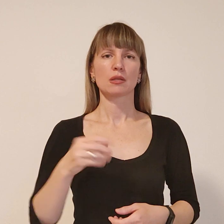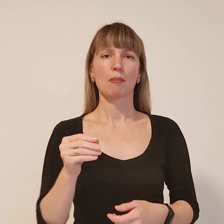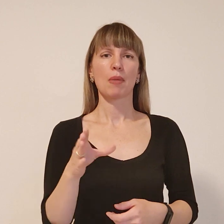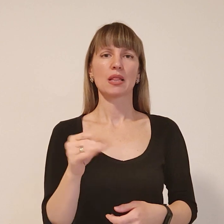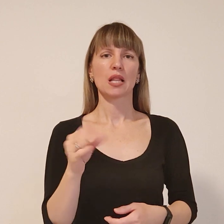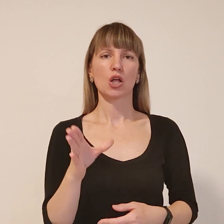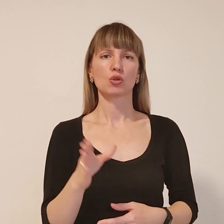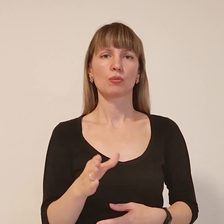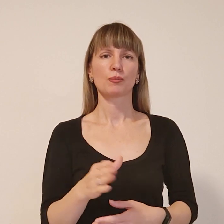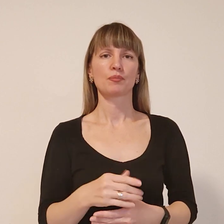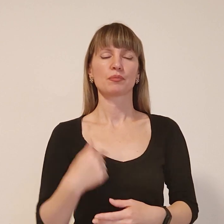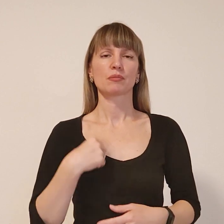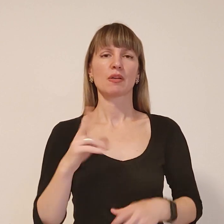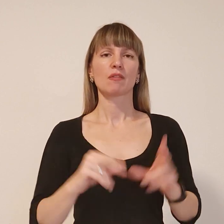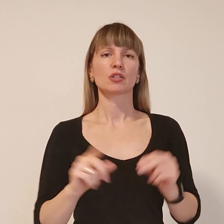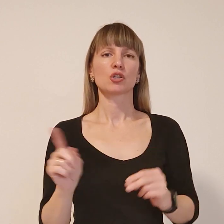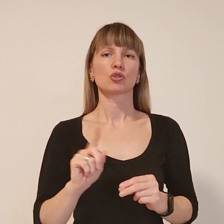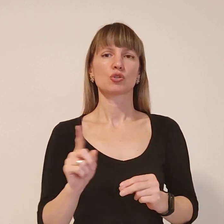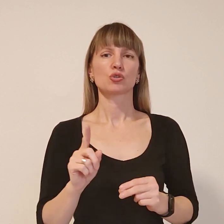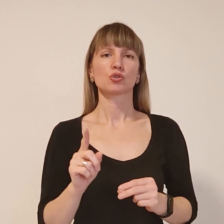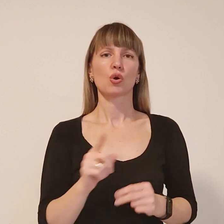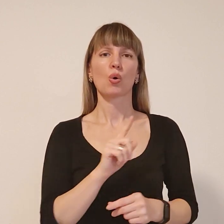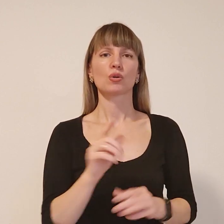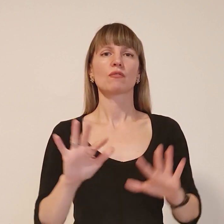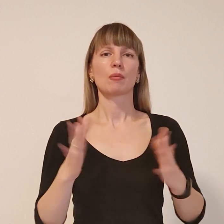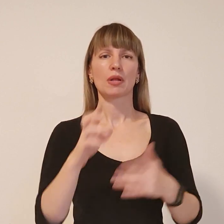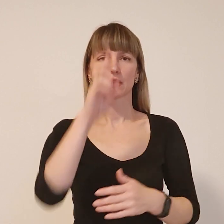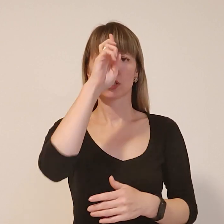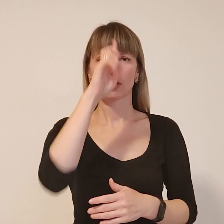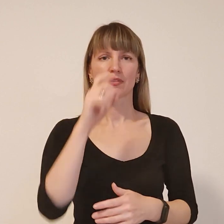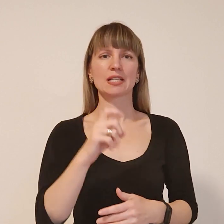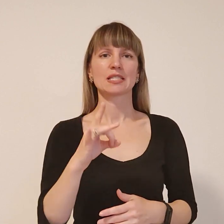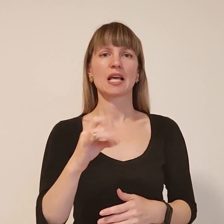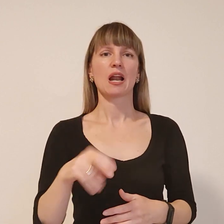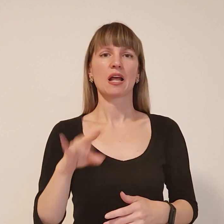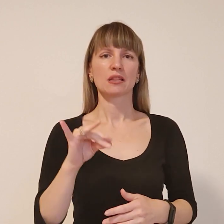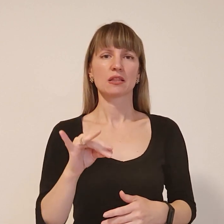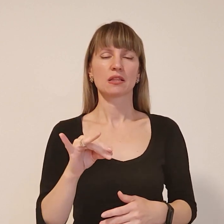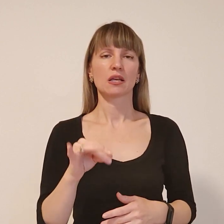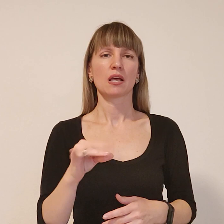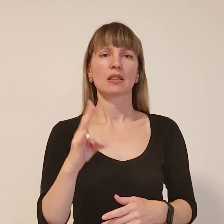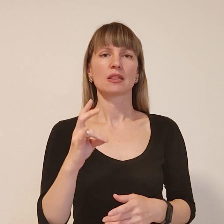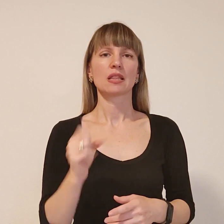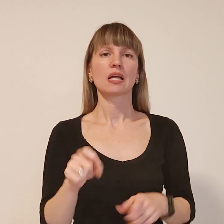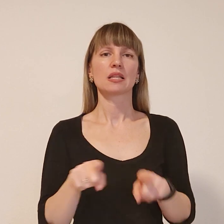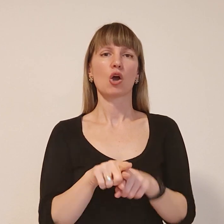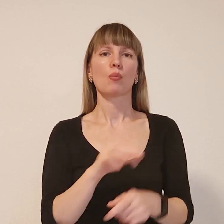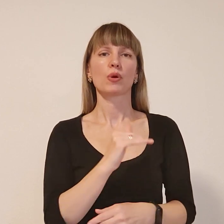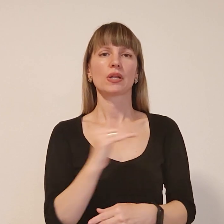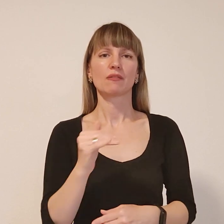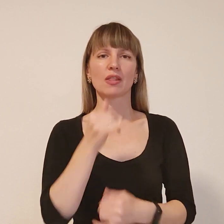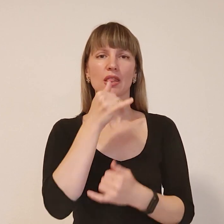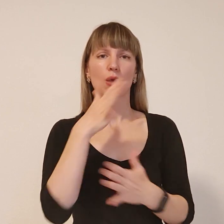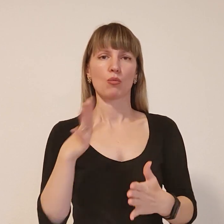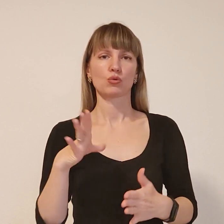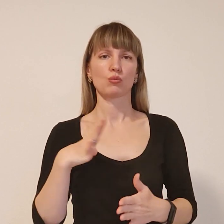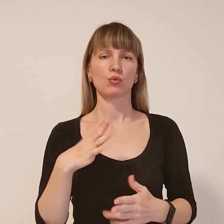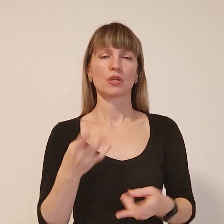Ми вважаємо, що щось випадку державної зради, тим більше на такому рівні, не може бути залишений